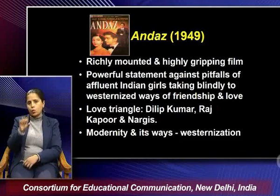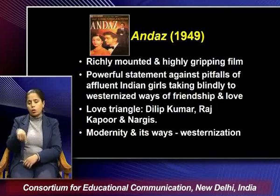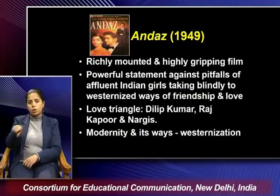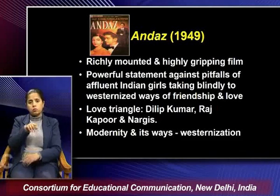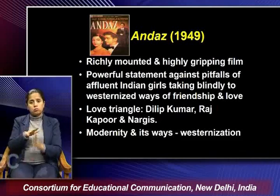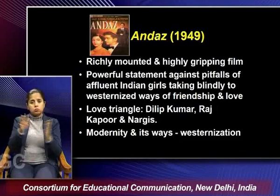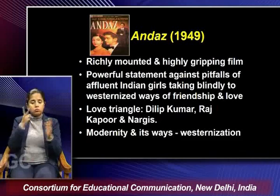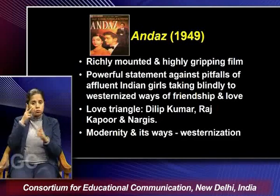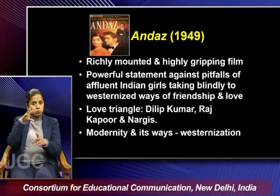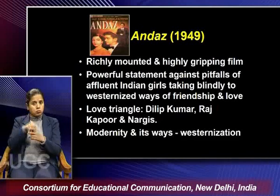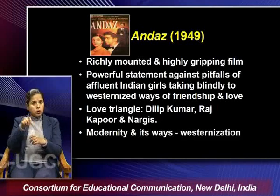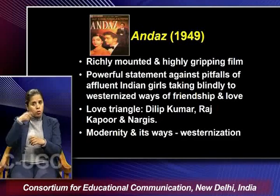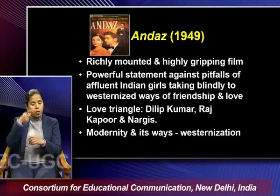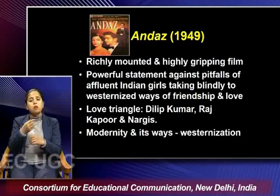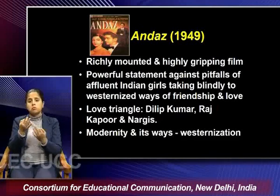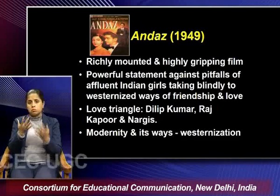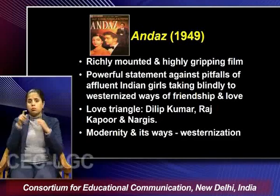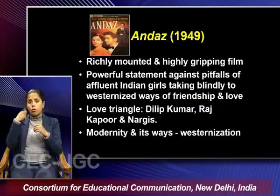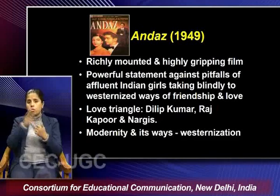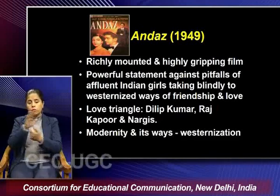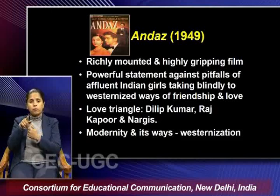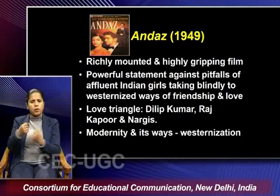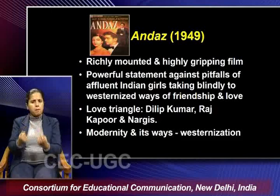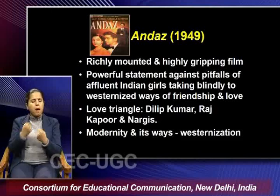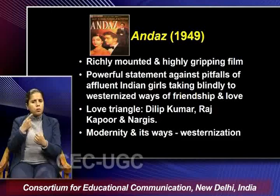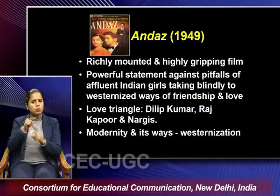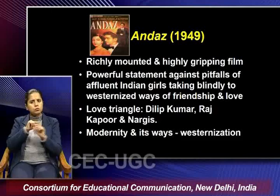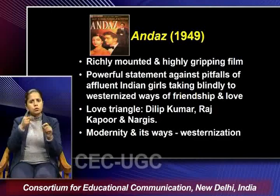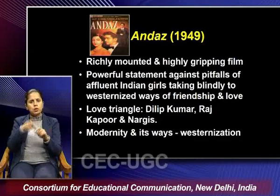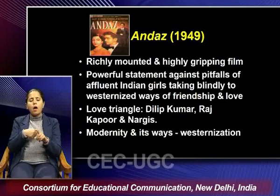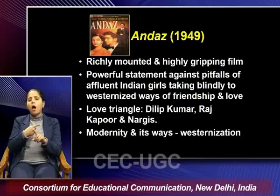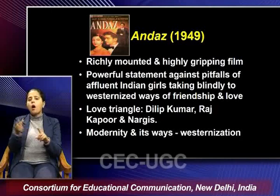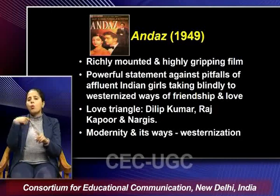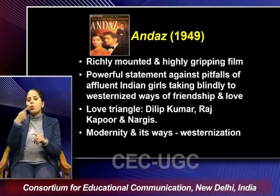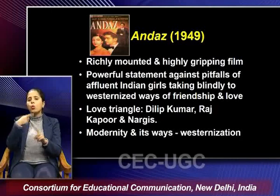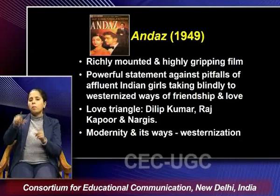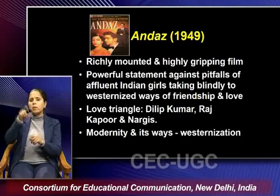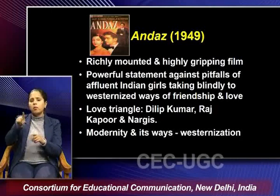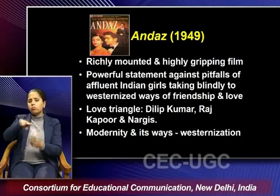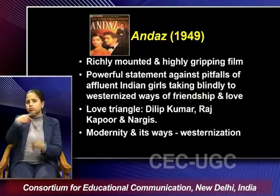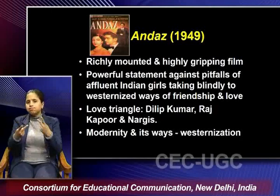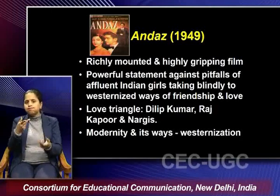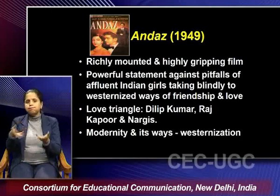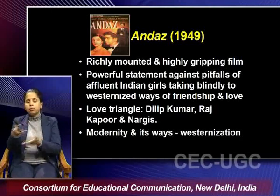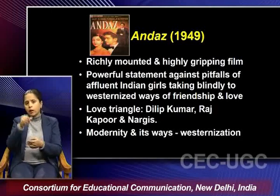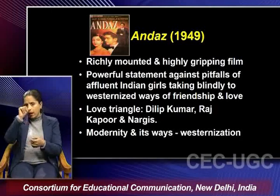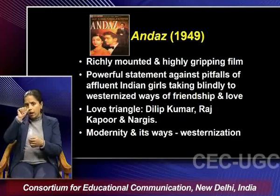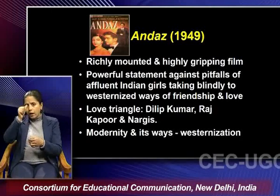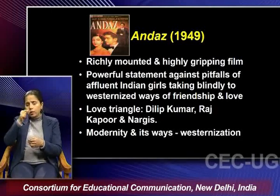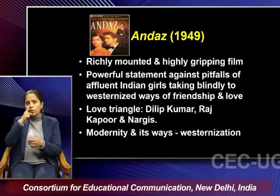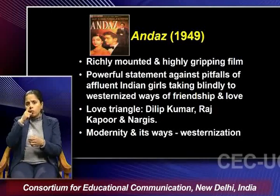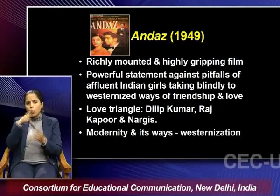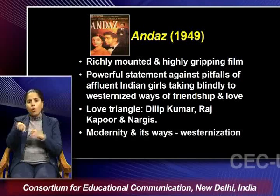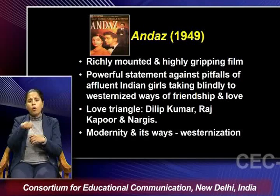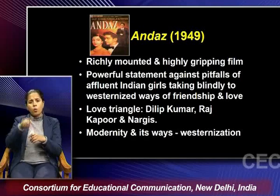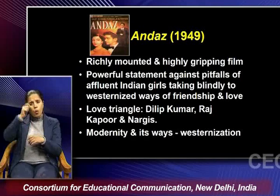mounted and highly gripping film and it was a powerful statement against the pitfalls of effluent indian girls taking blindly to